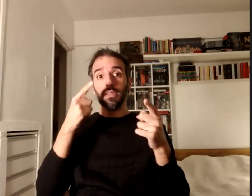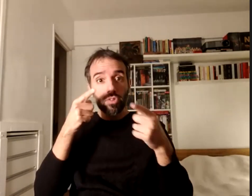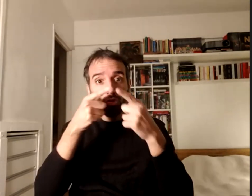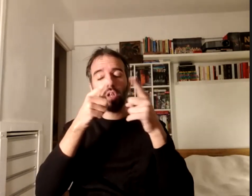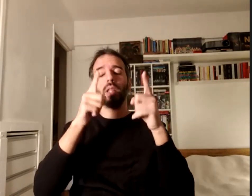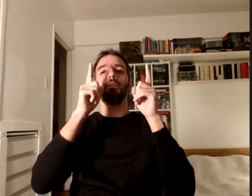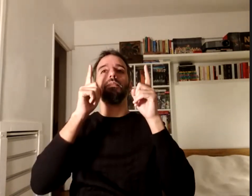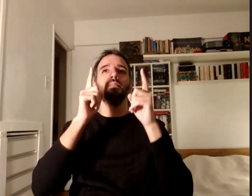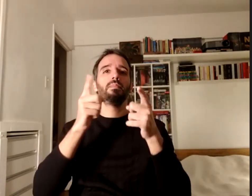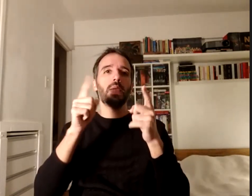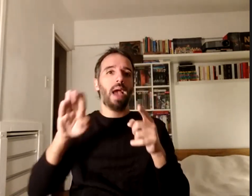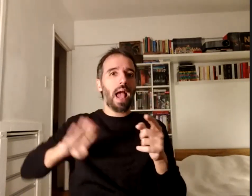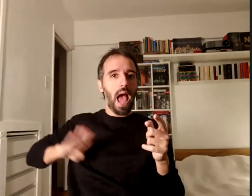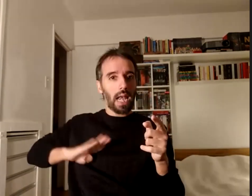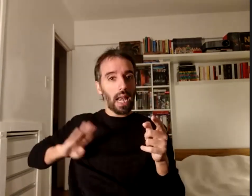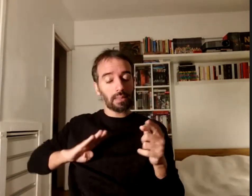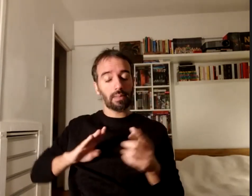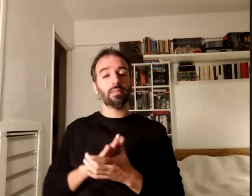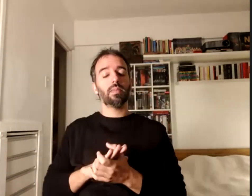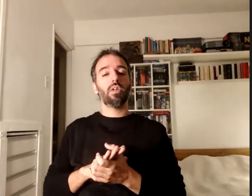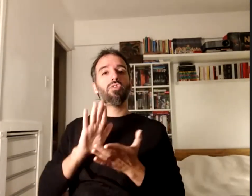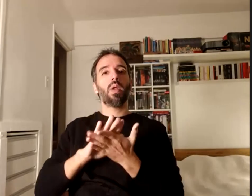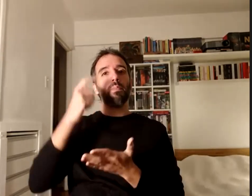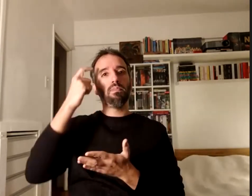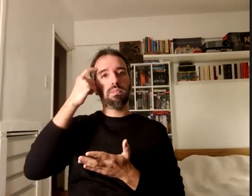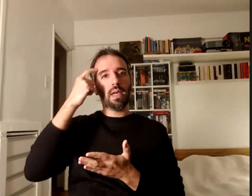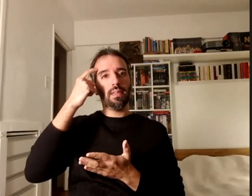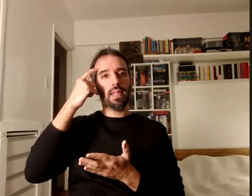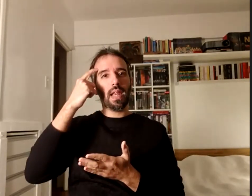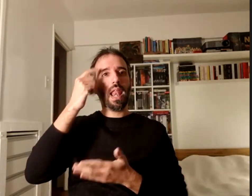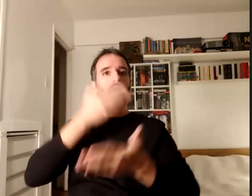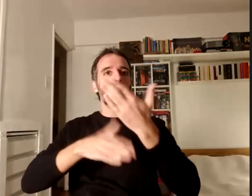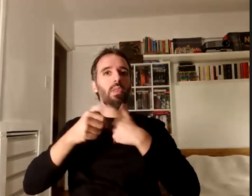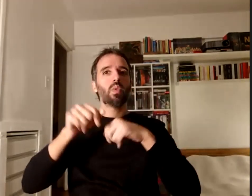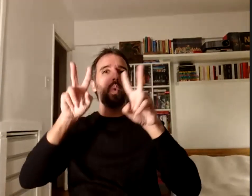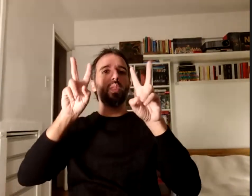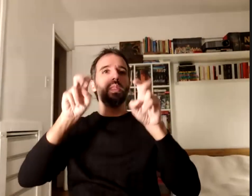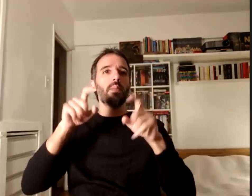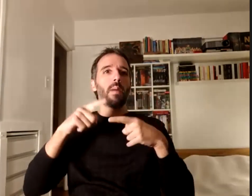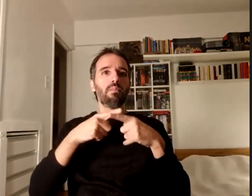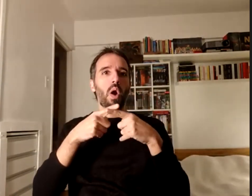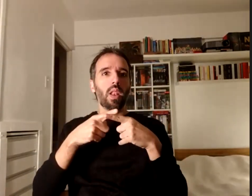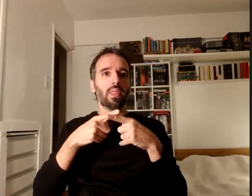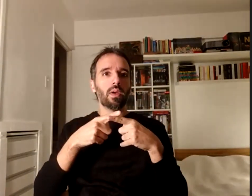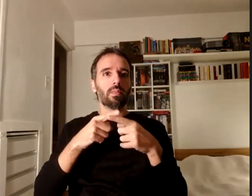ganas de pensar a la discapacidad como una cuestión política entonces yo quería